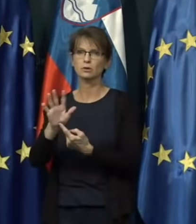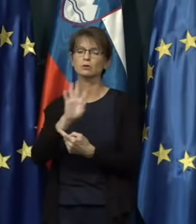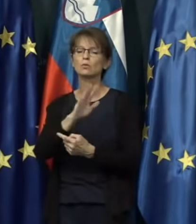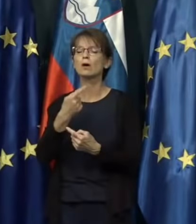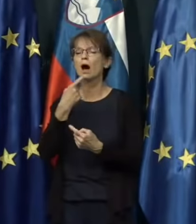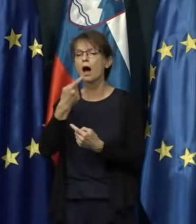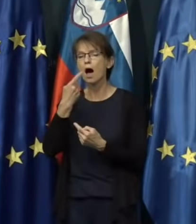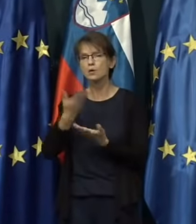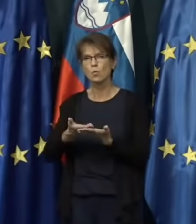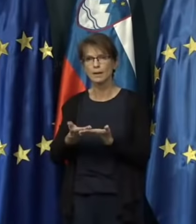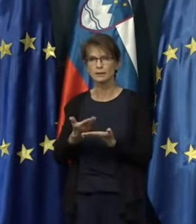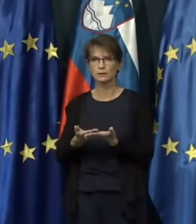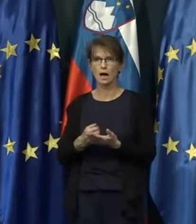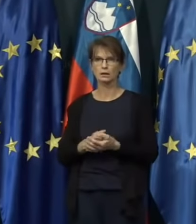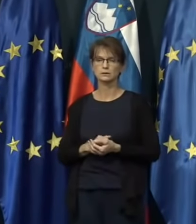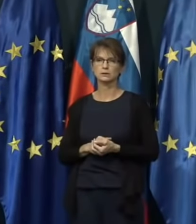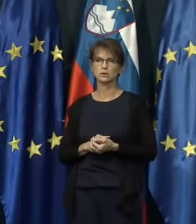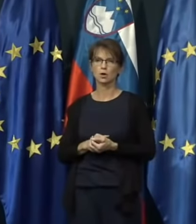argumentacijo. Hvala lepa.